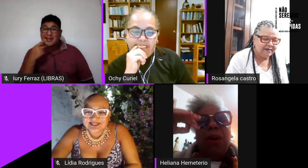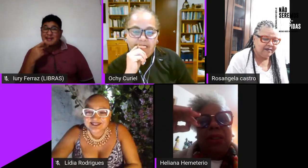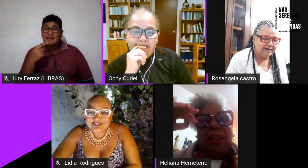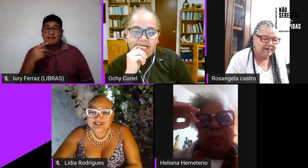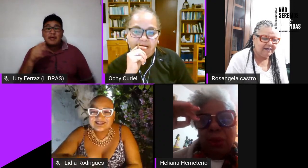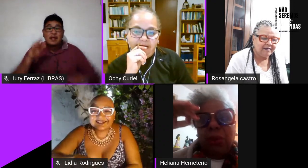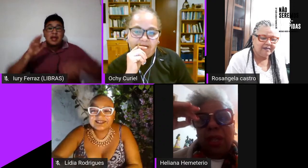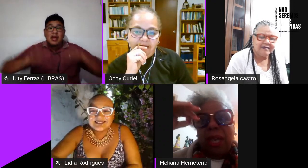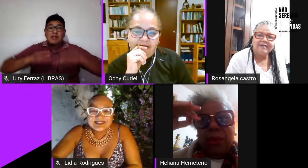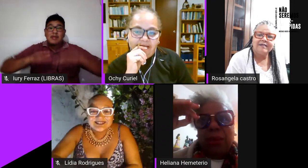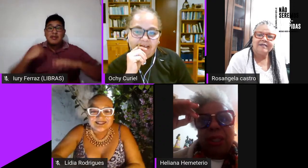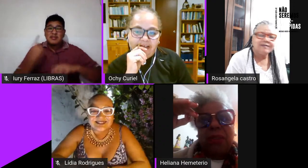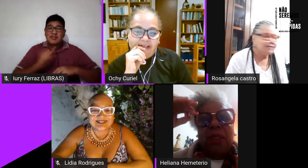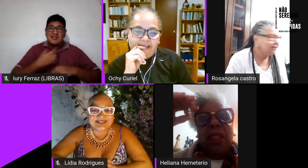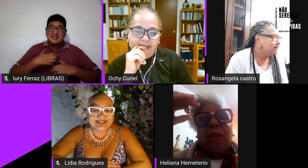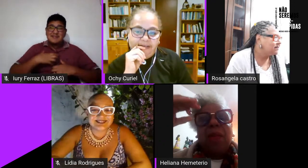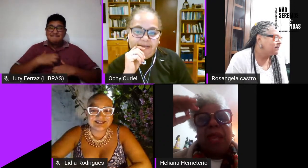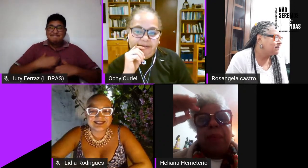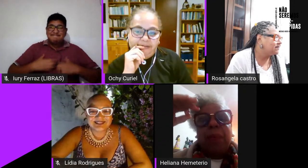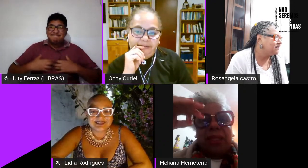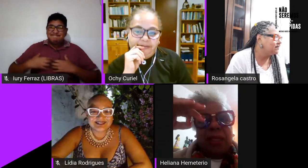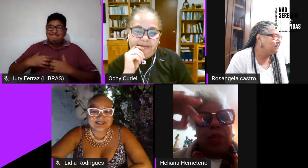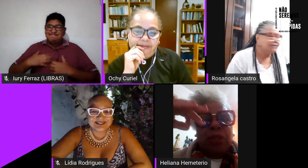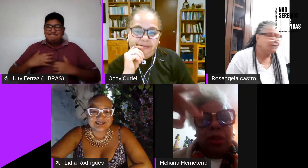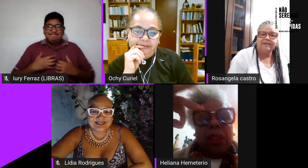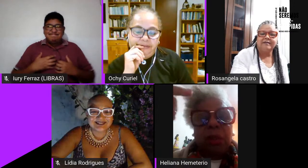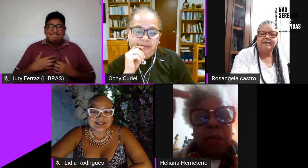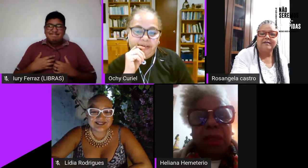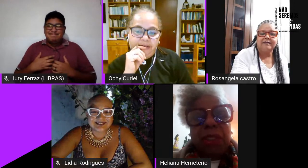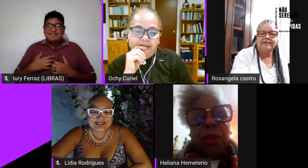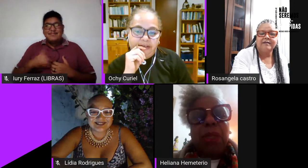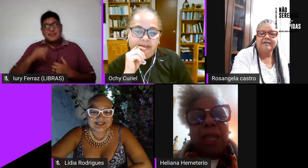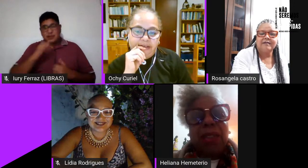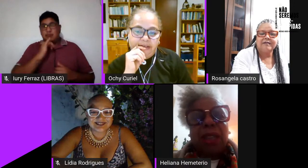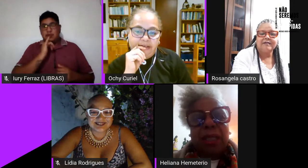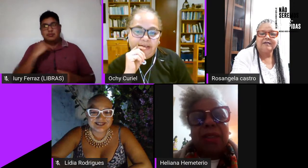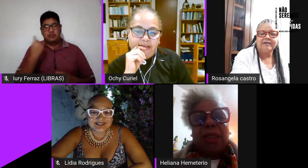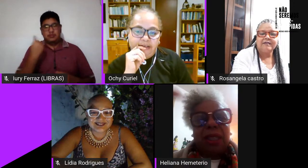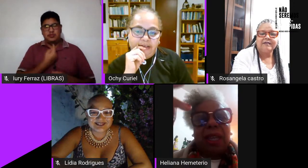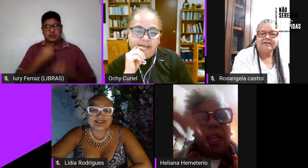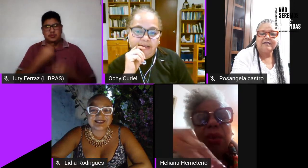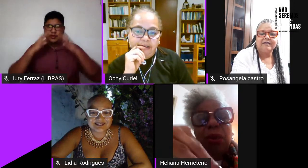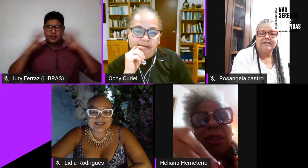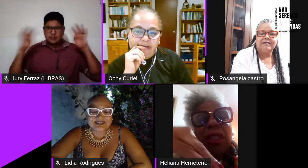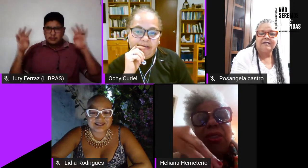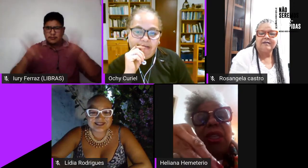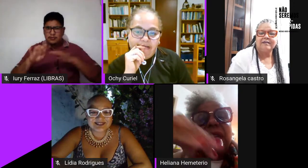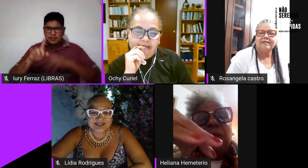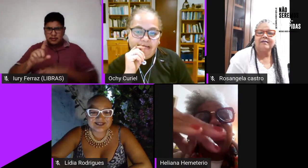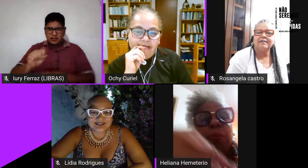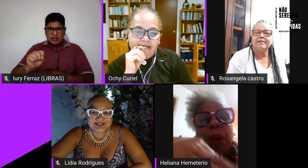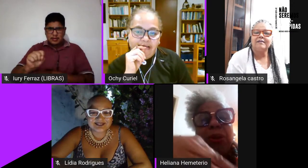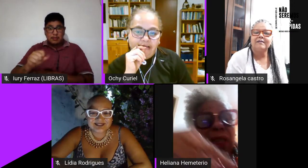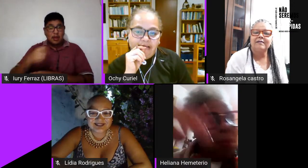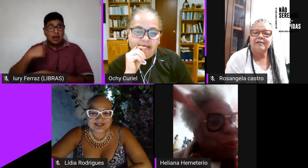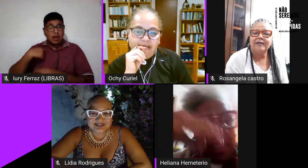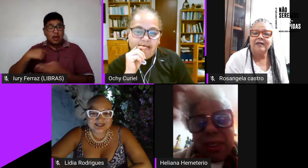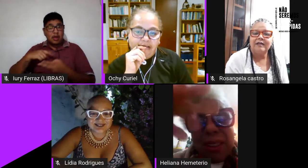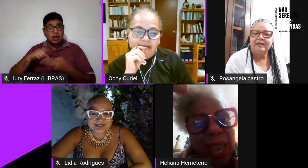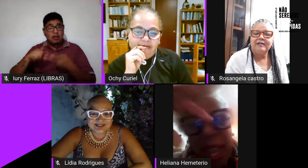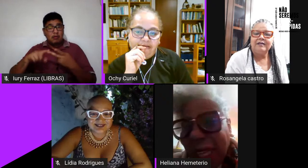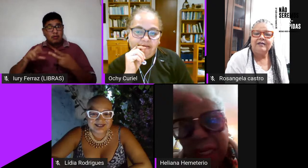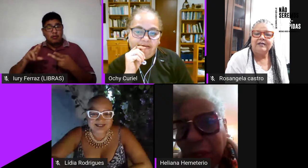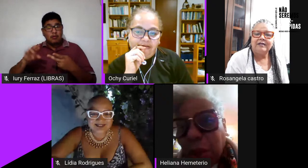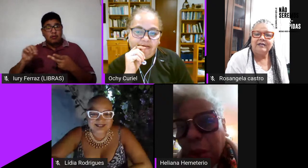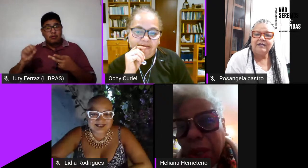incomoda enquanto lésbica é por exemplo nós estamos aqui no meio da visibilidade lésbica eu e Rosângela e a Oti pautamos